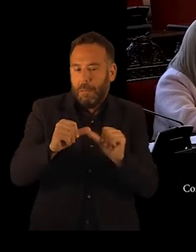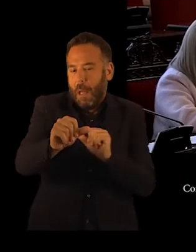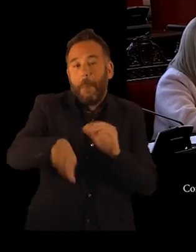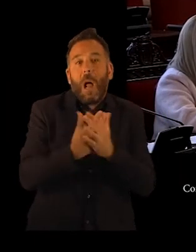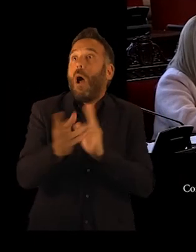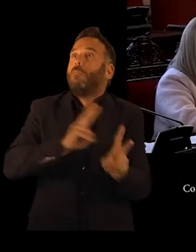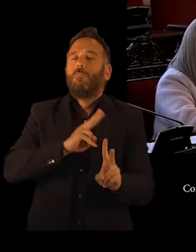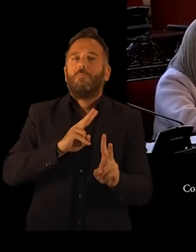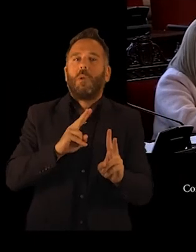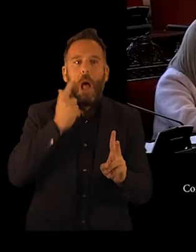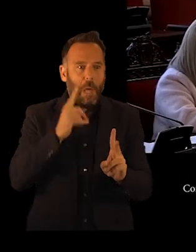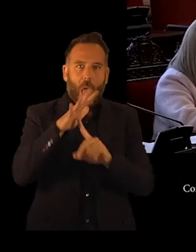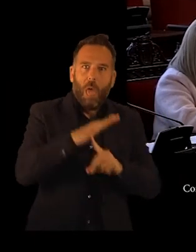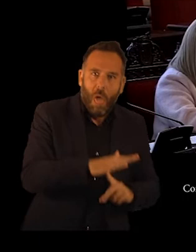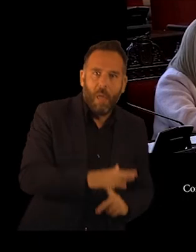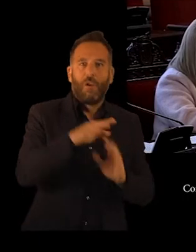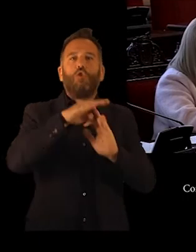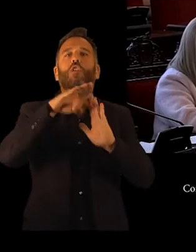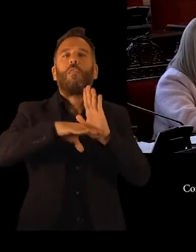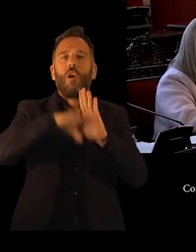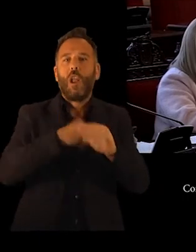condiciones laborales y en detrimento de su trabajo.